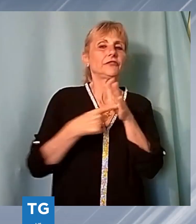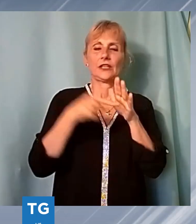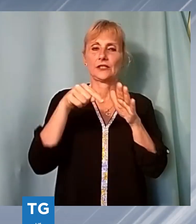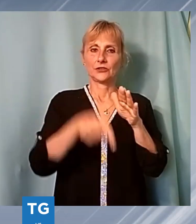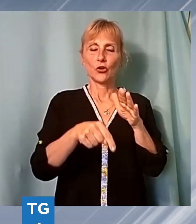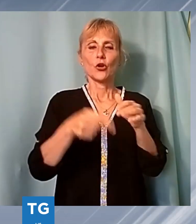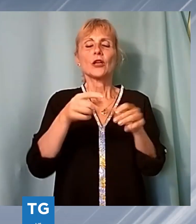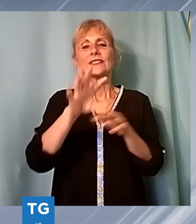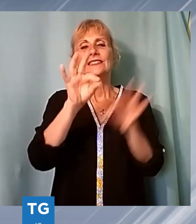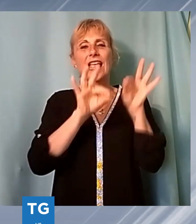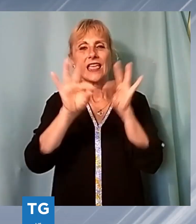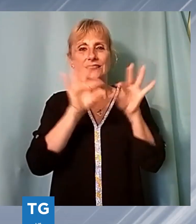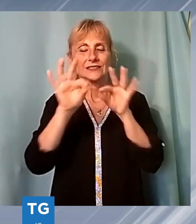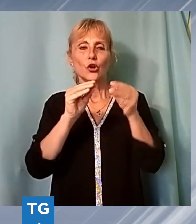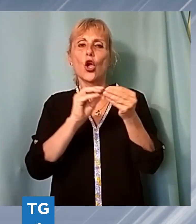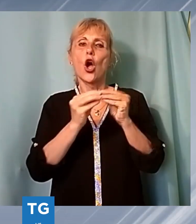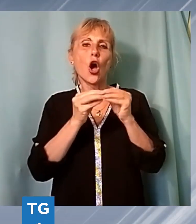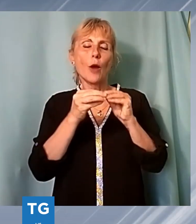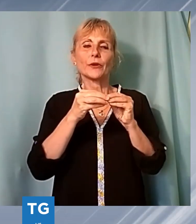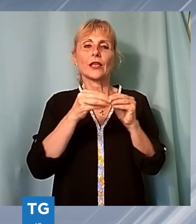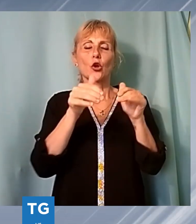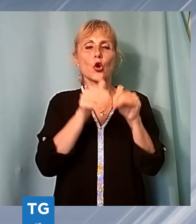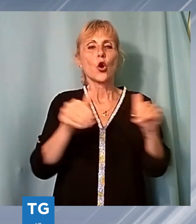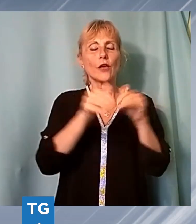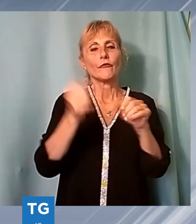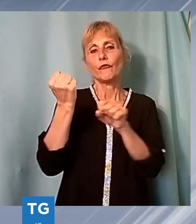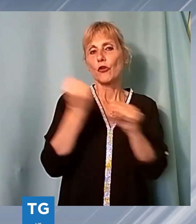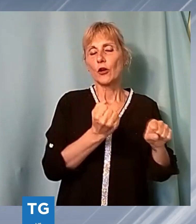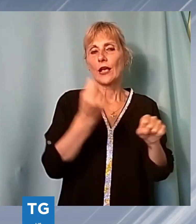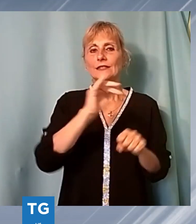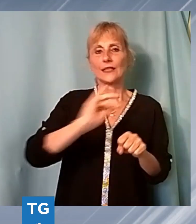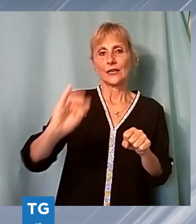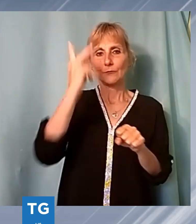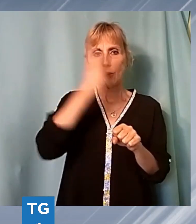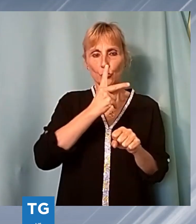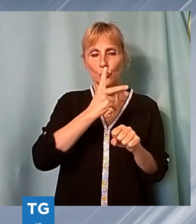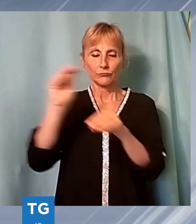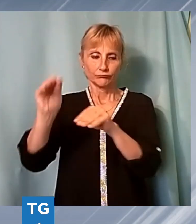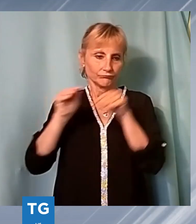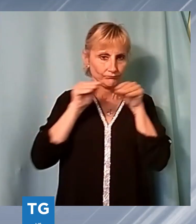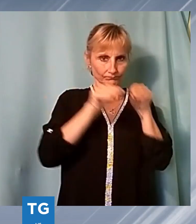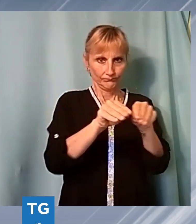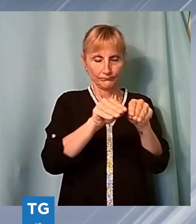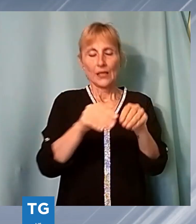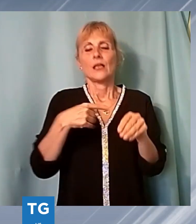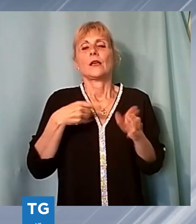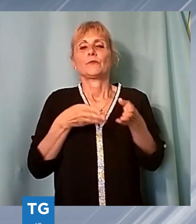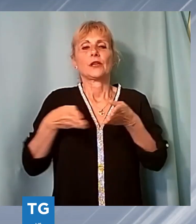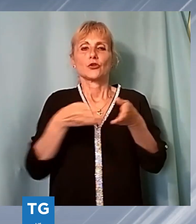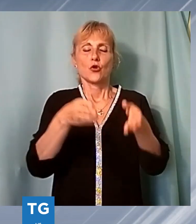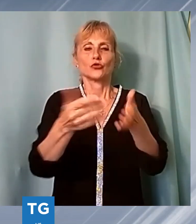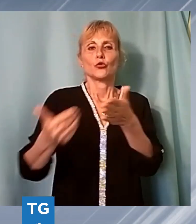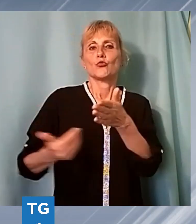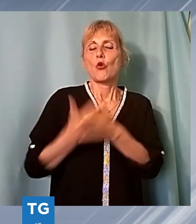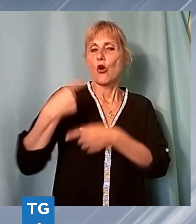delle opere d'arte della collezione della Fondazione Cassa di Risparmio. Il percorso di rigenerazione che sta per iniziare, ha